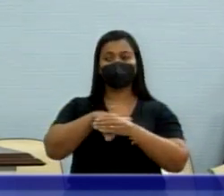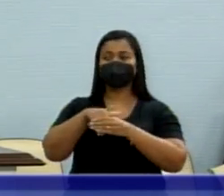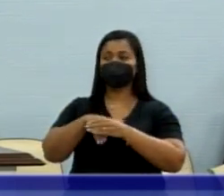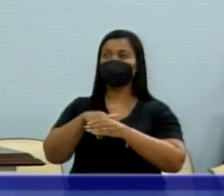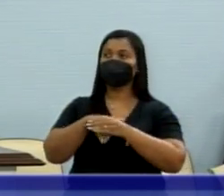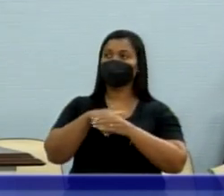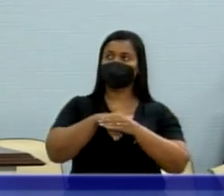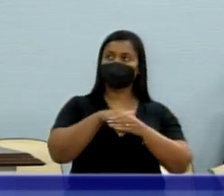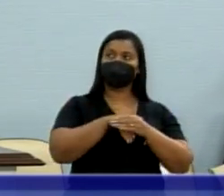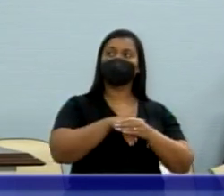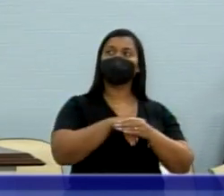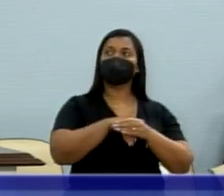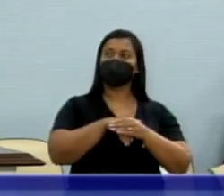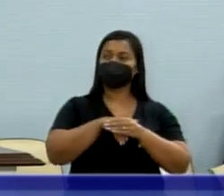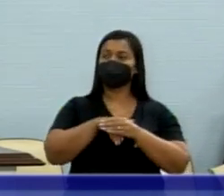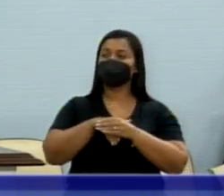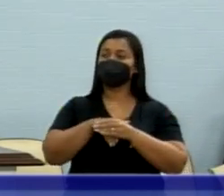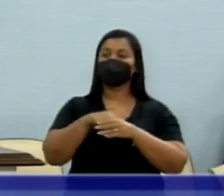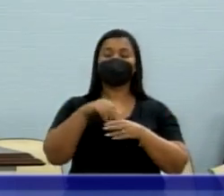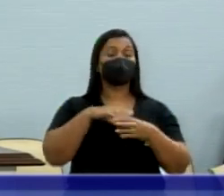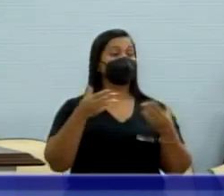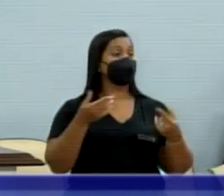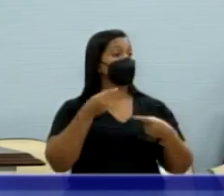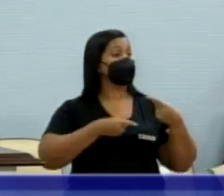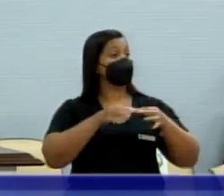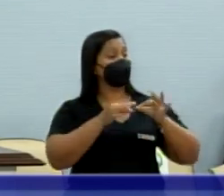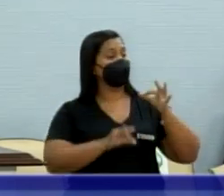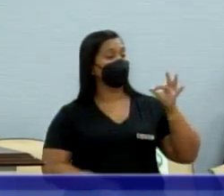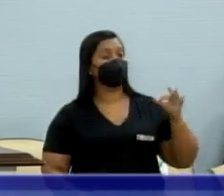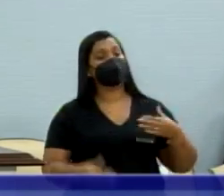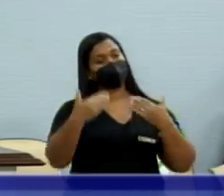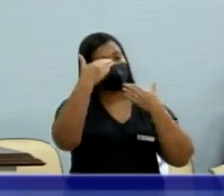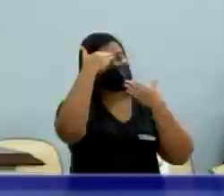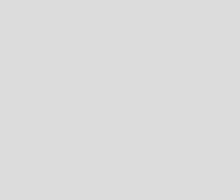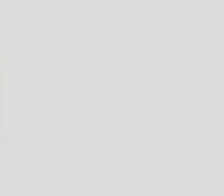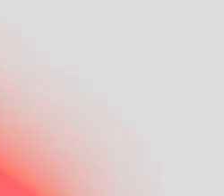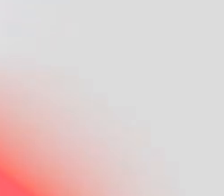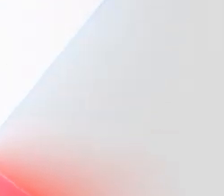permito que o tempo corra, porque a gente vai ter bastante discussão hoje. Obrigado, senhores.